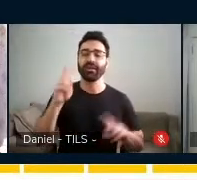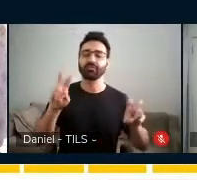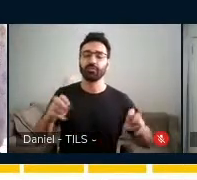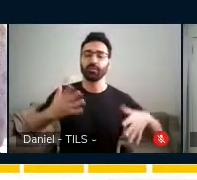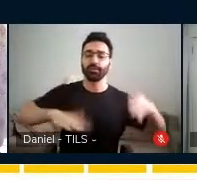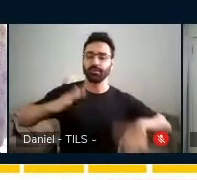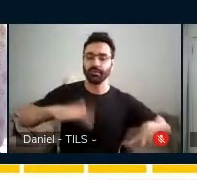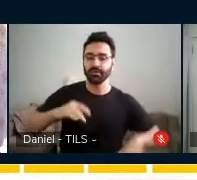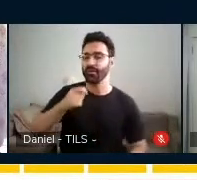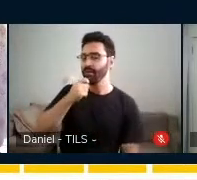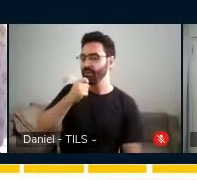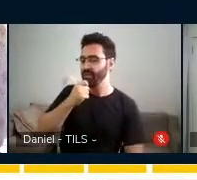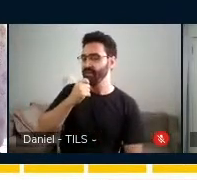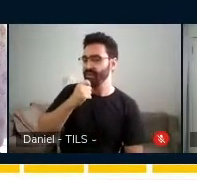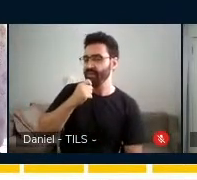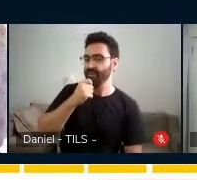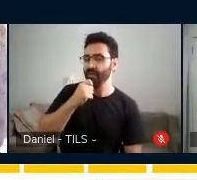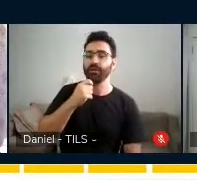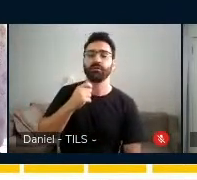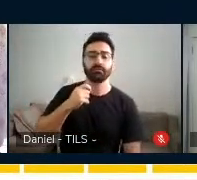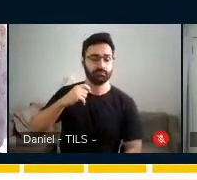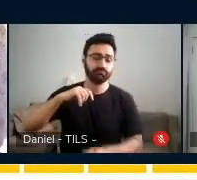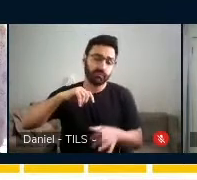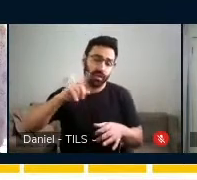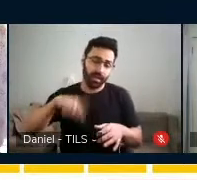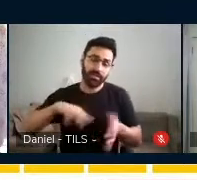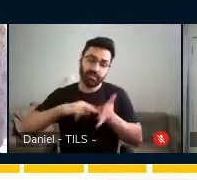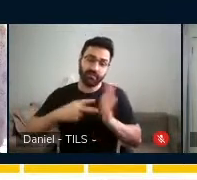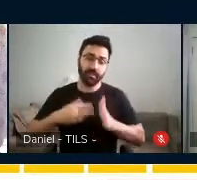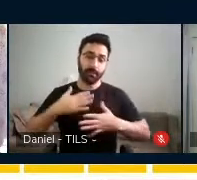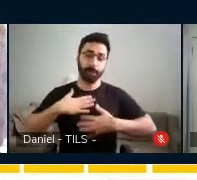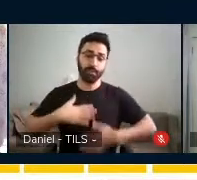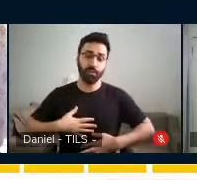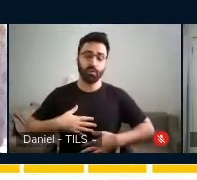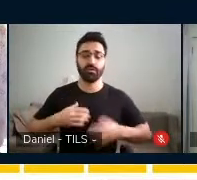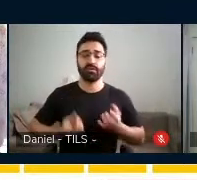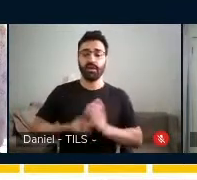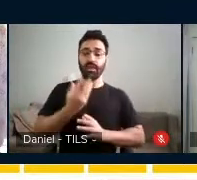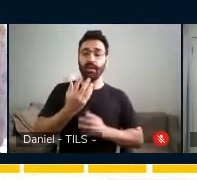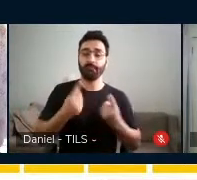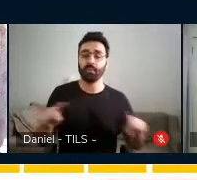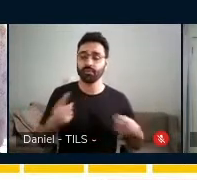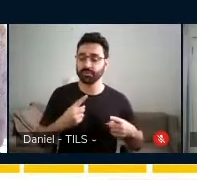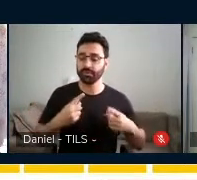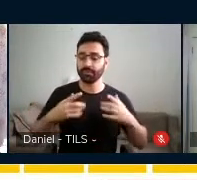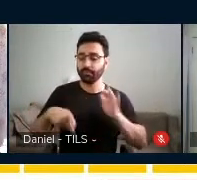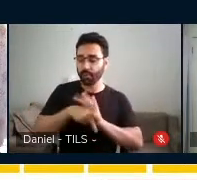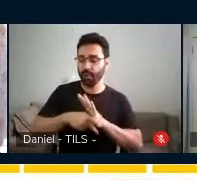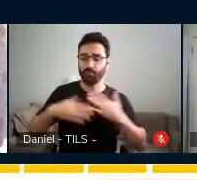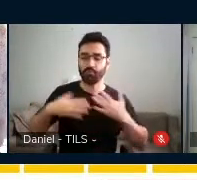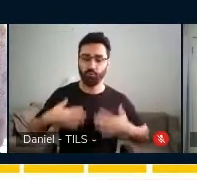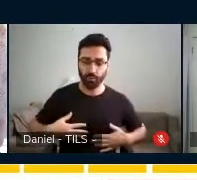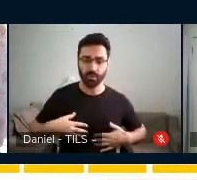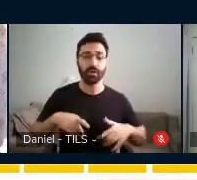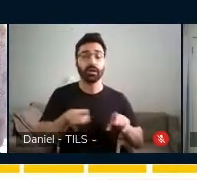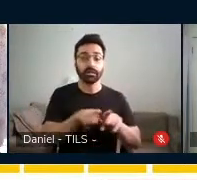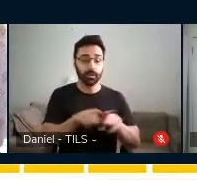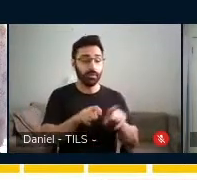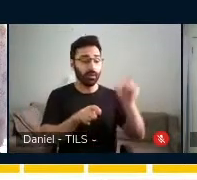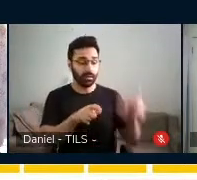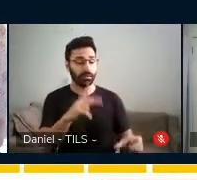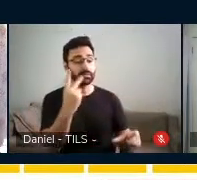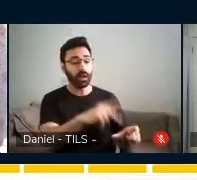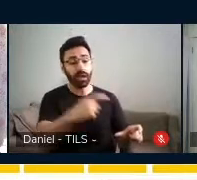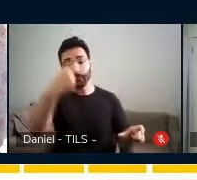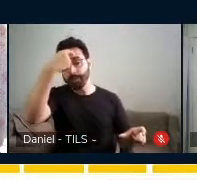sobre o assovinho, então, isso é poder fazer música com o próprio corpo. Também na utilização da sua memória, que isso internalizava as suas